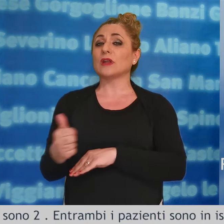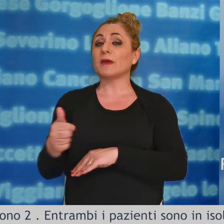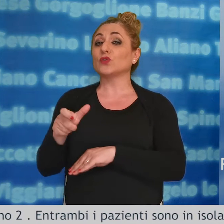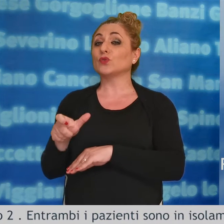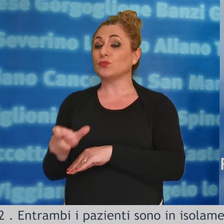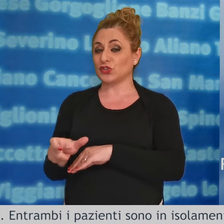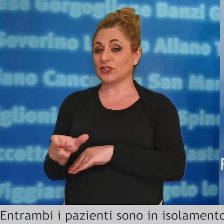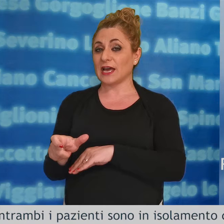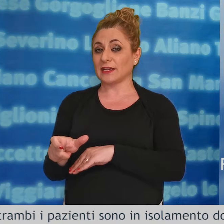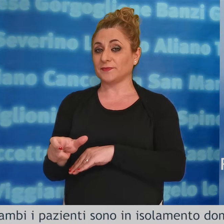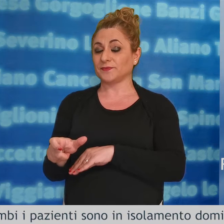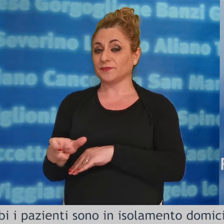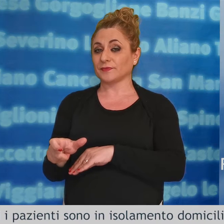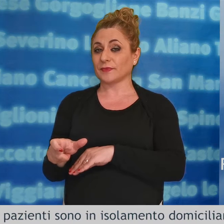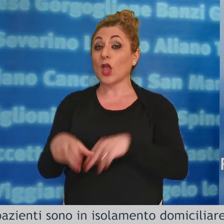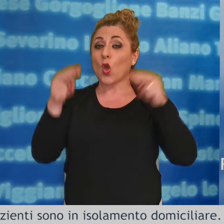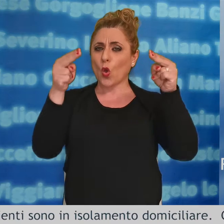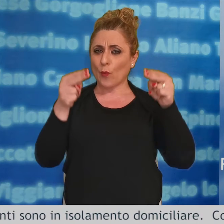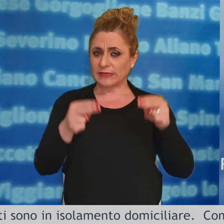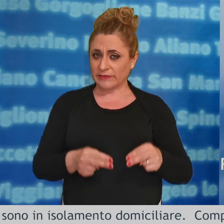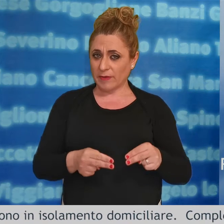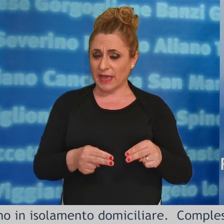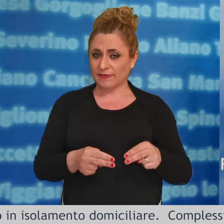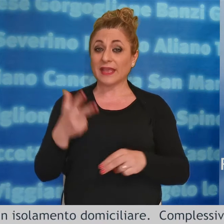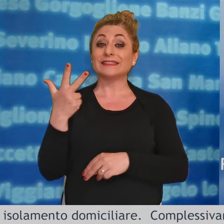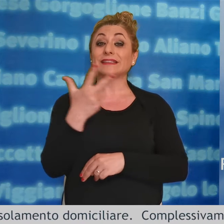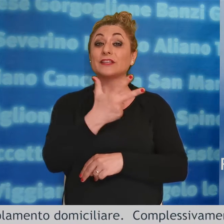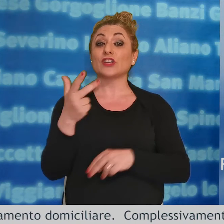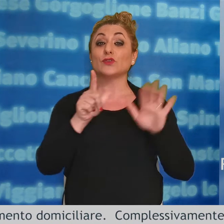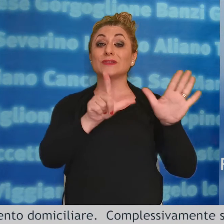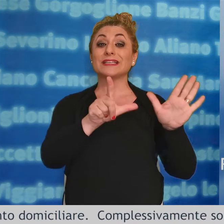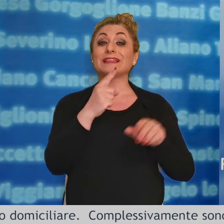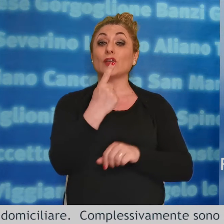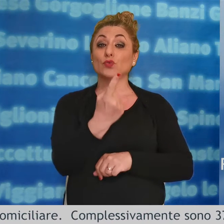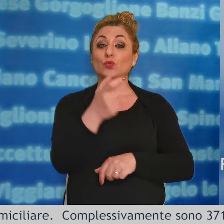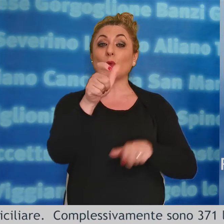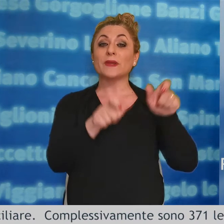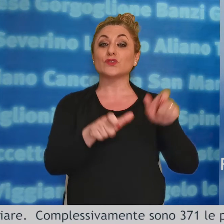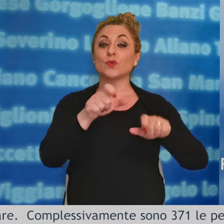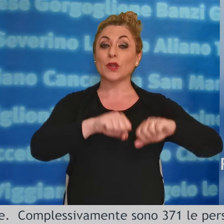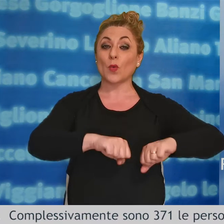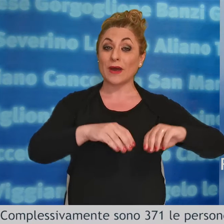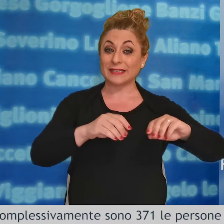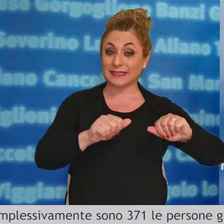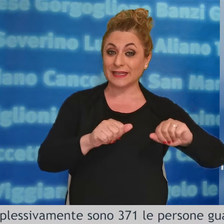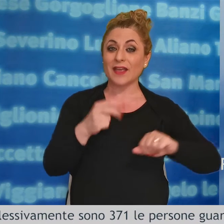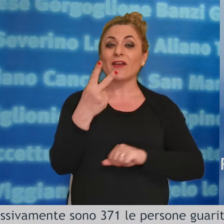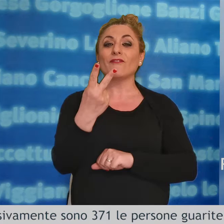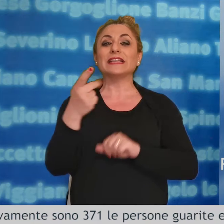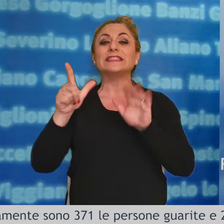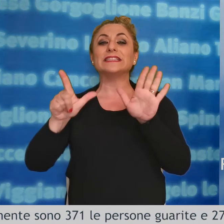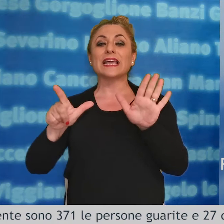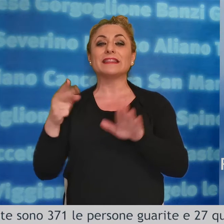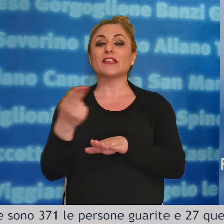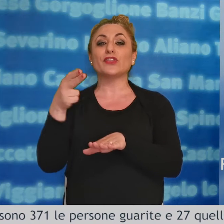in isolamento domiciliare. Complessivamente sono 371 le persone guarite e 27